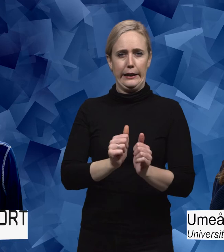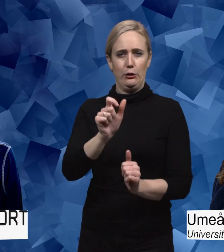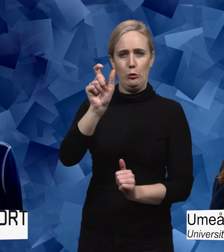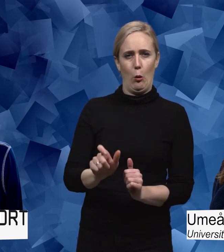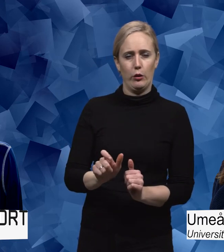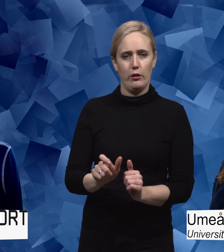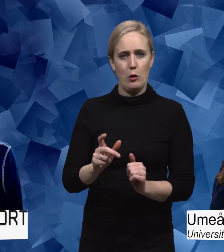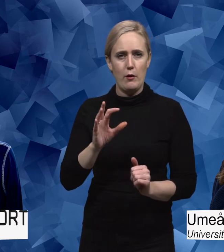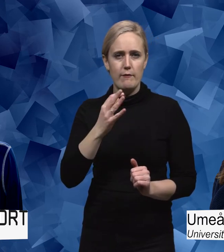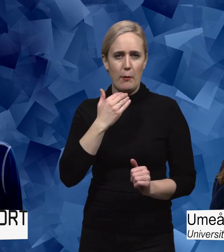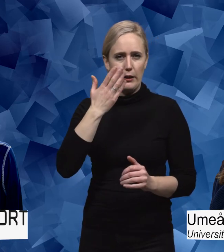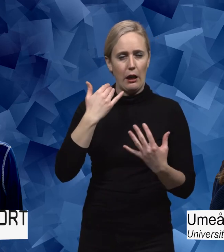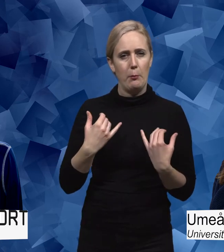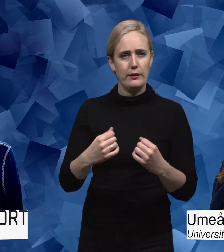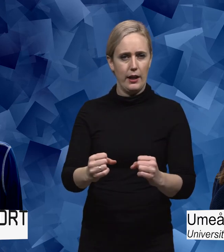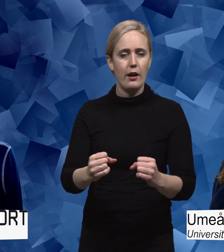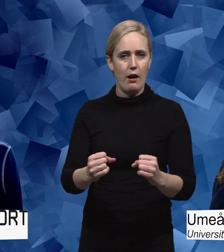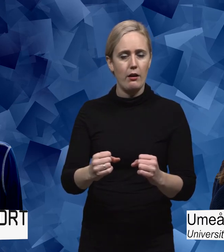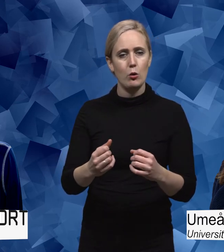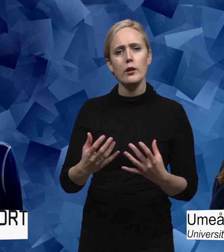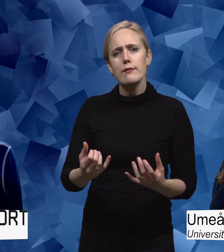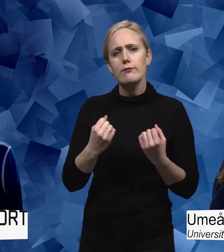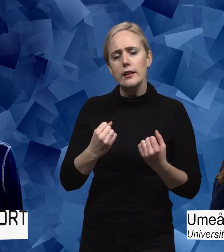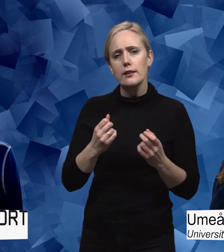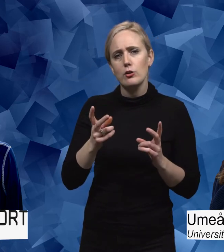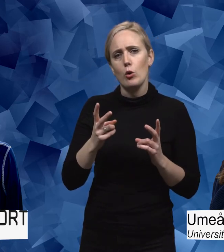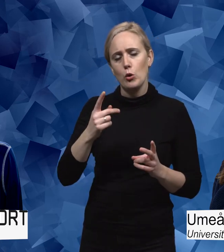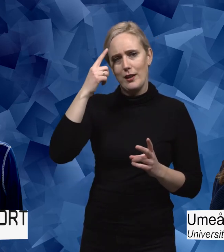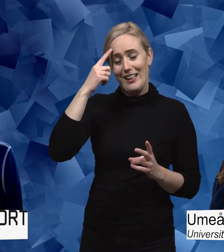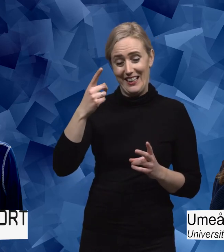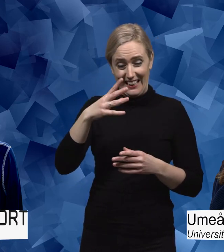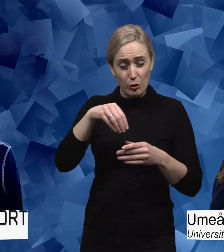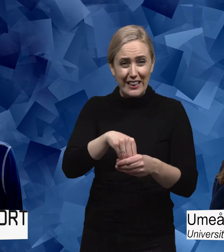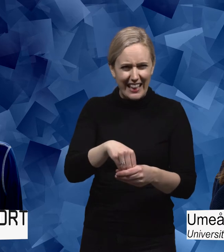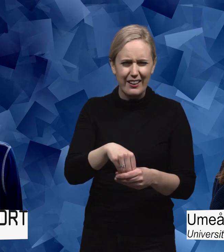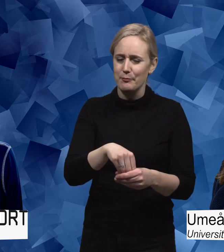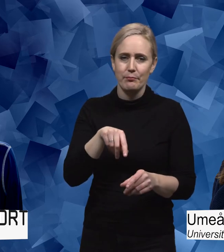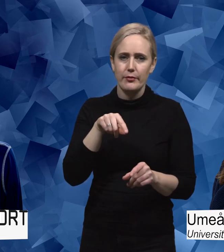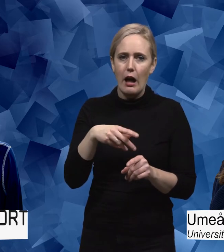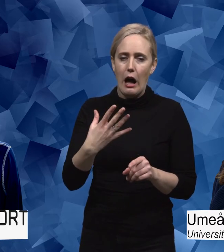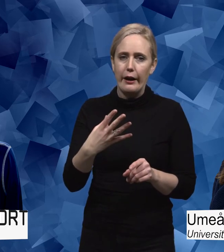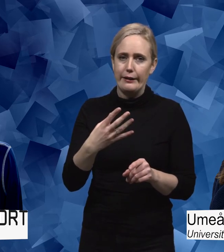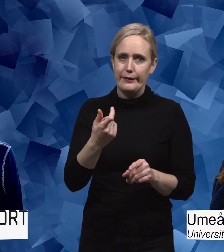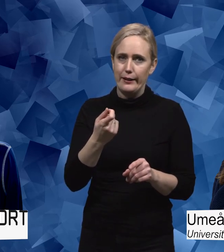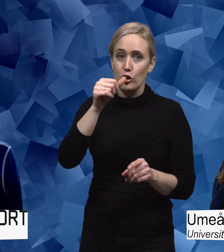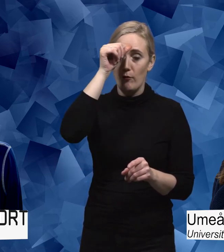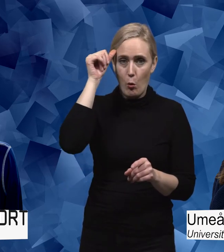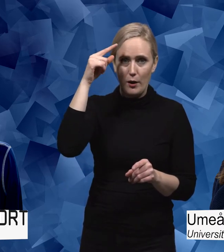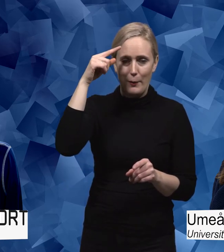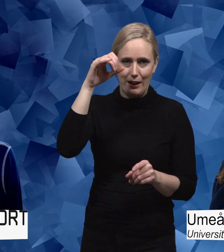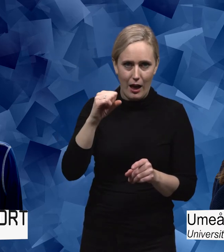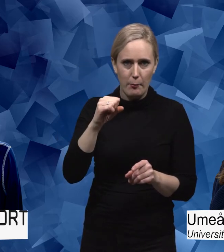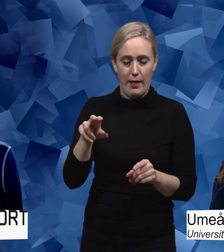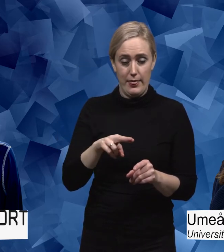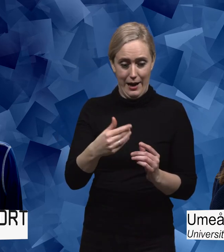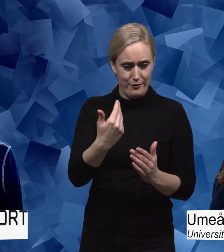idrott och så vidare. Det är väl viktigt att också se, inkludering i sig tycker jag är ett problematiskt begrepp. Därför att när är man färdig